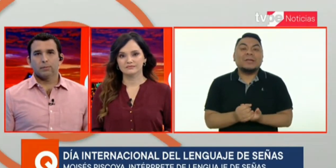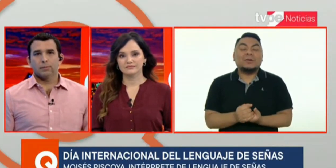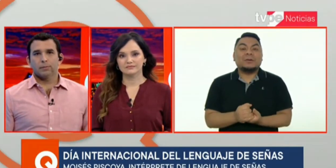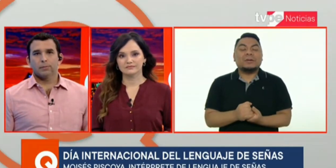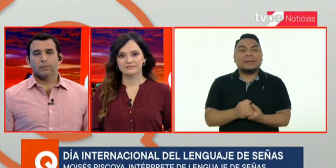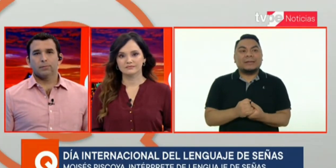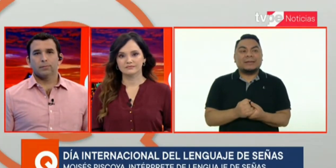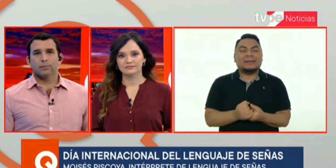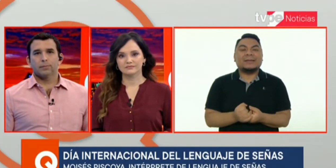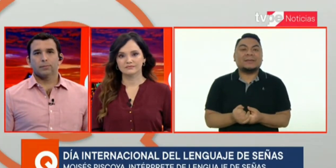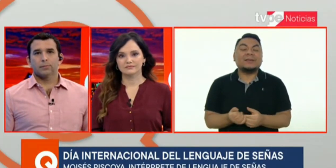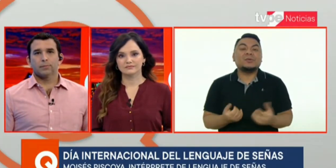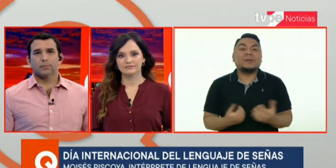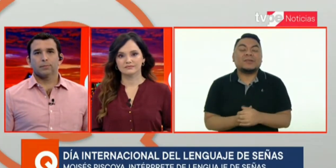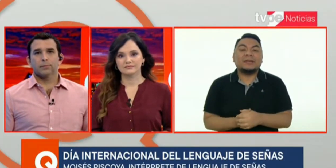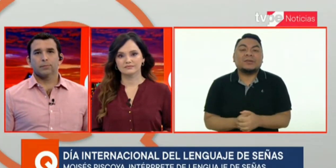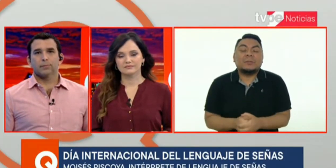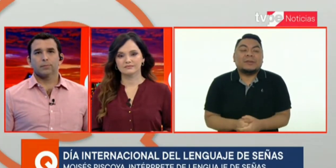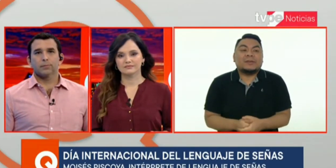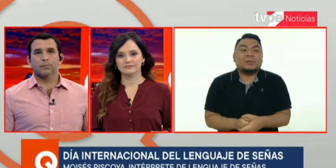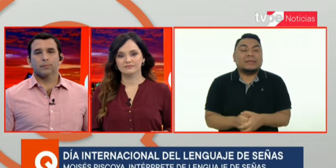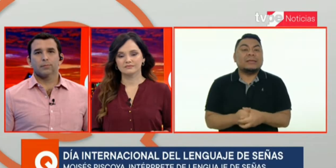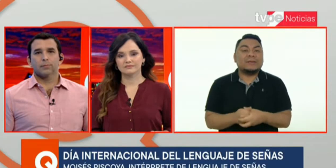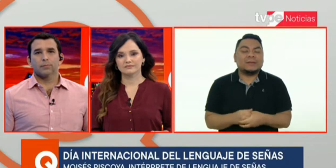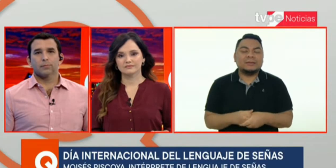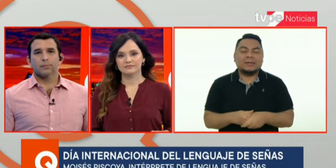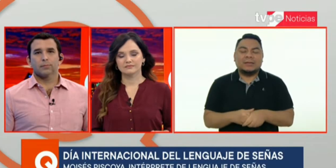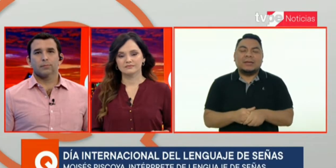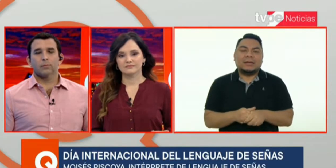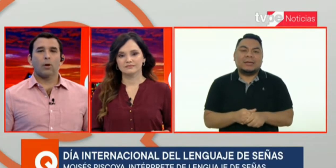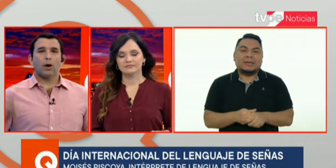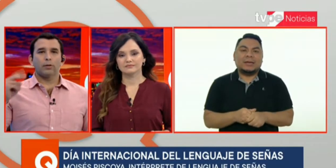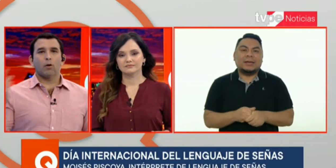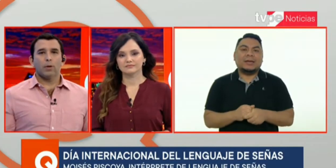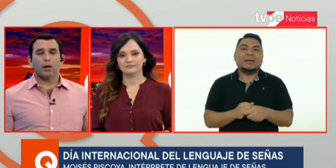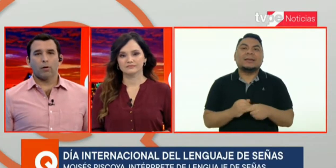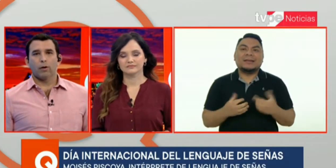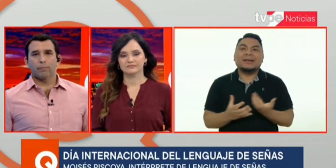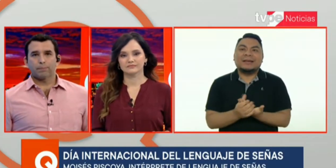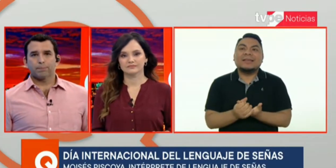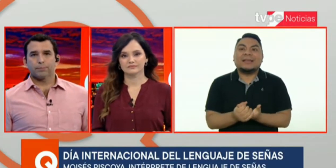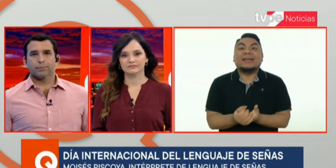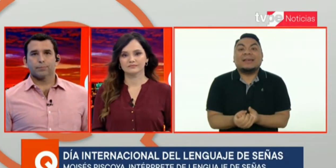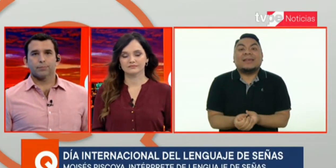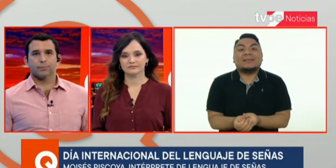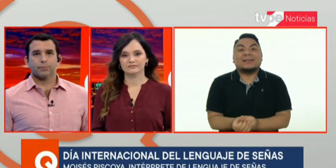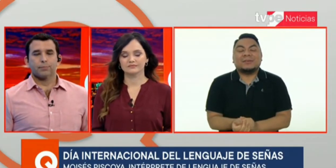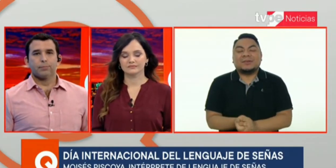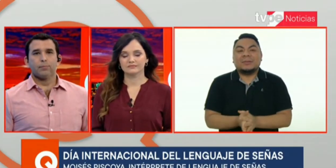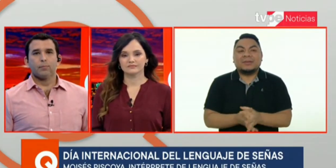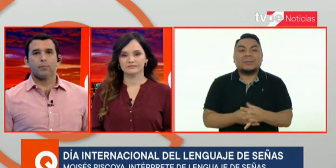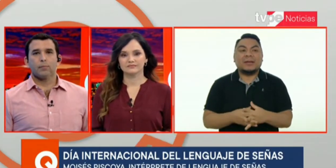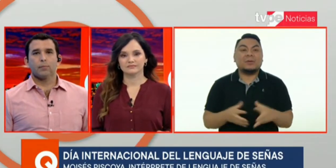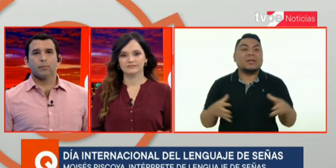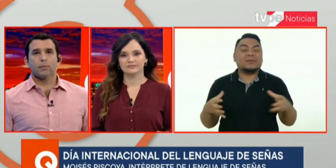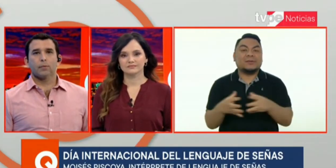Bueno, las señas universales solamente se utilizan... Vocabulario entre comillas, lógico. Exacto, solamente para congresos